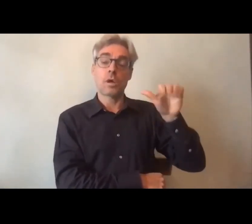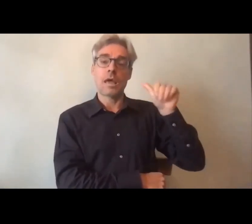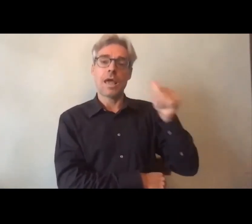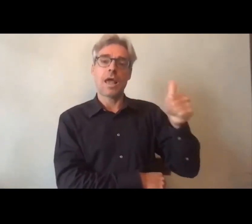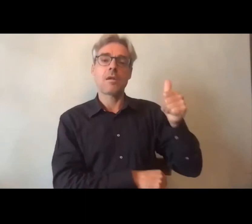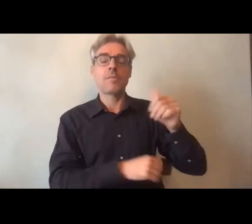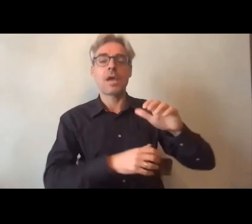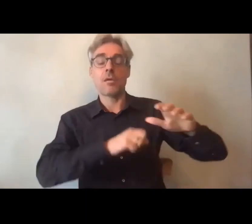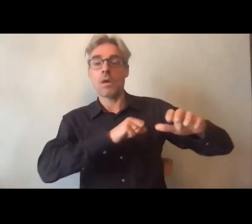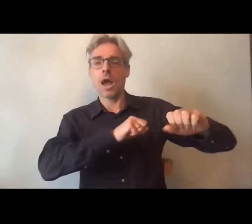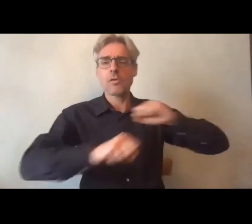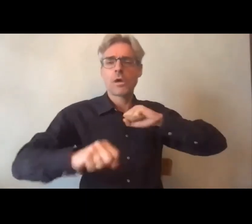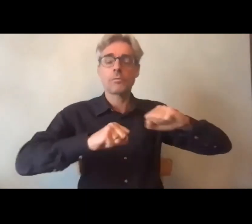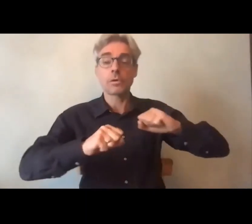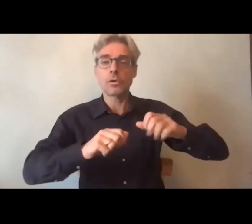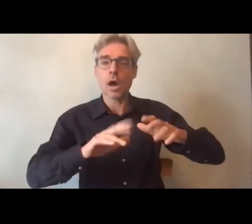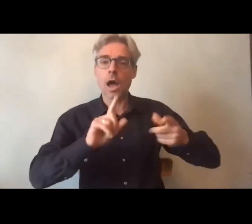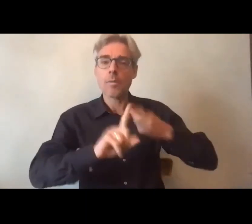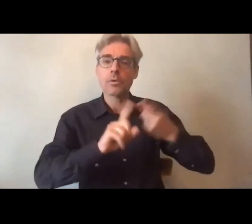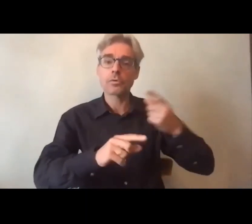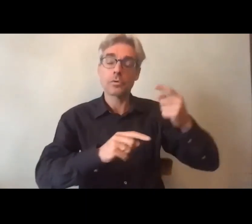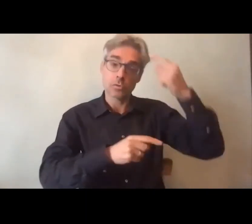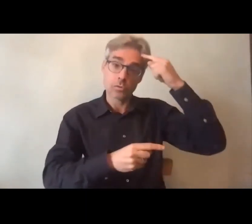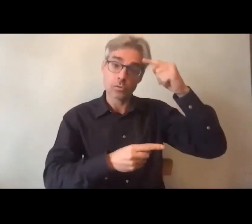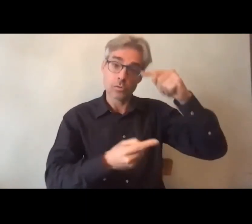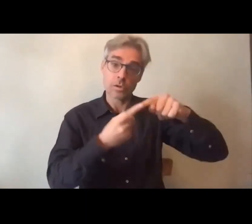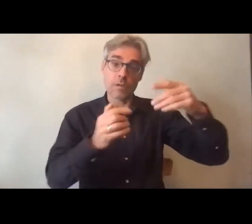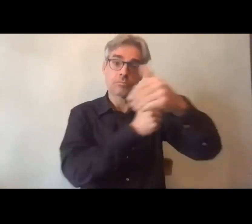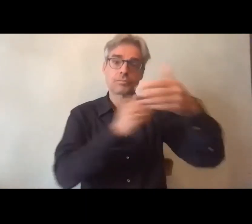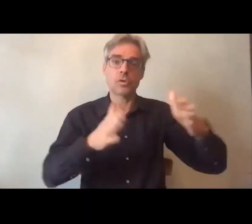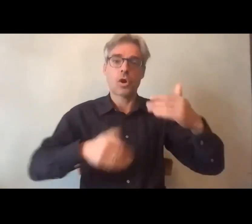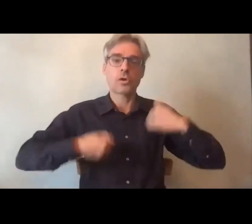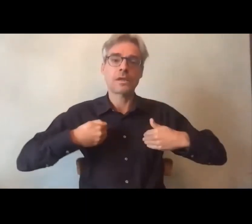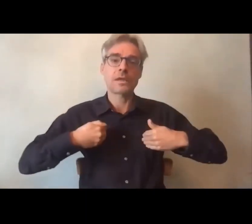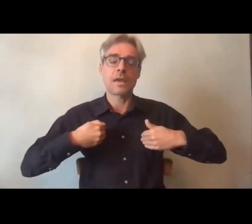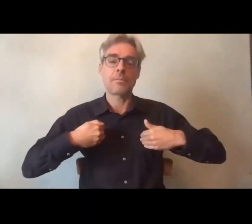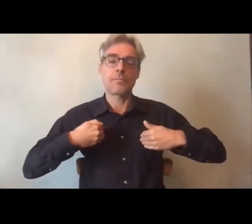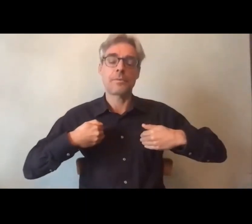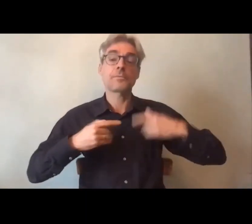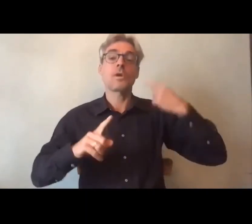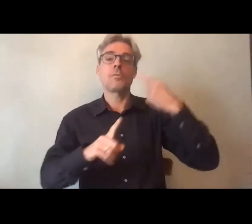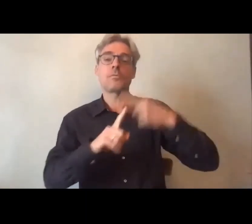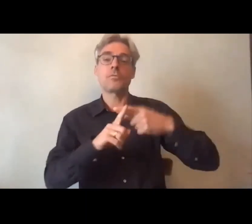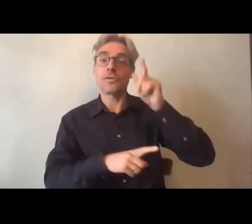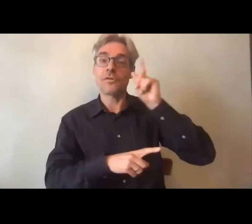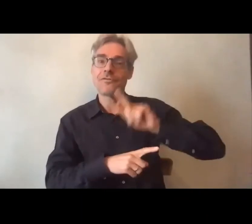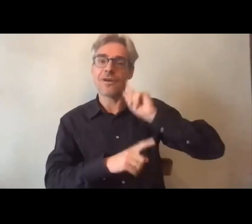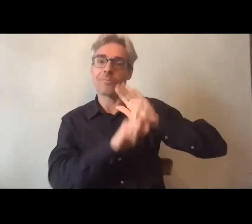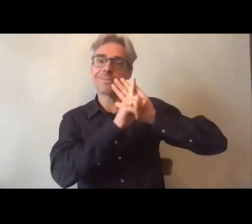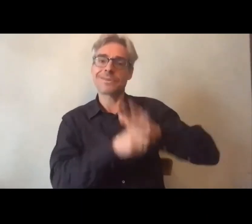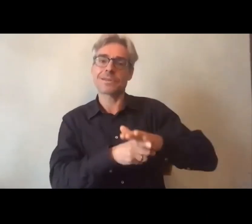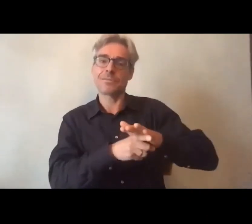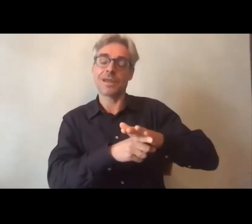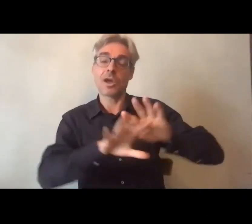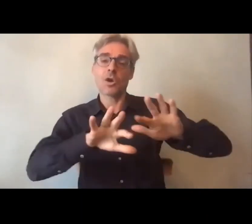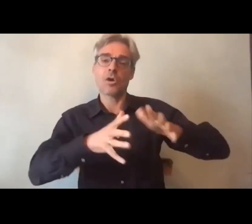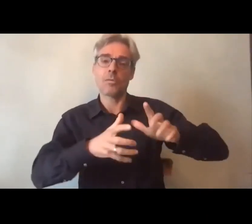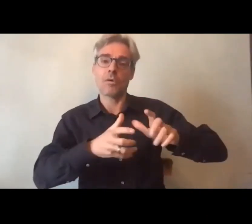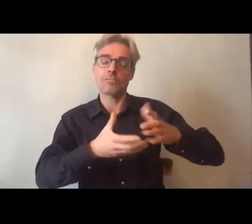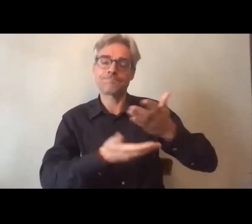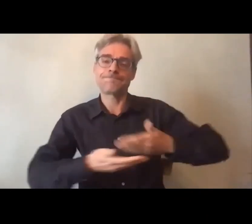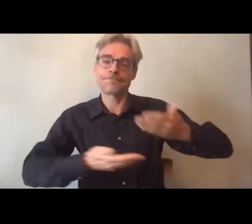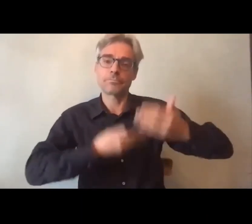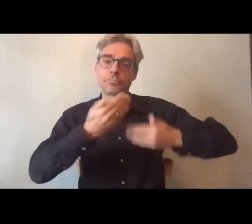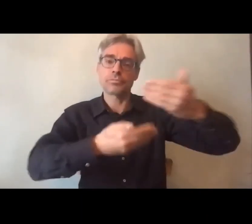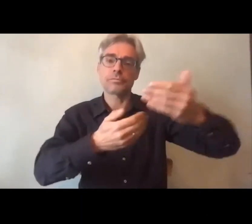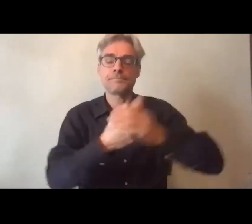associatif extrêmement important sur le champ du handicap et des femmes de la place des femmes en situation de handicap